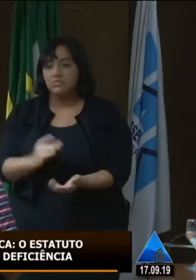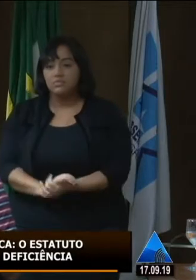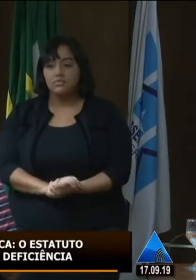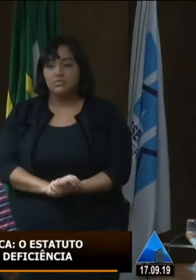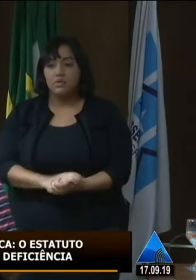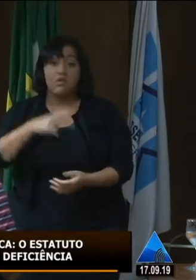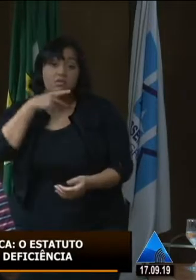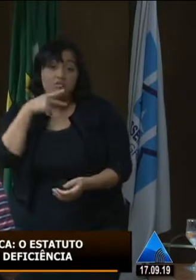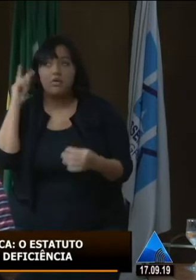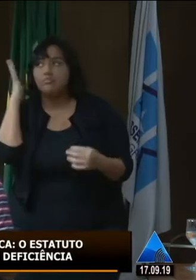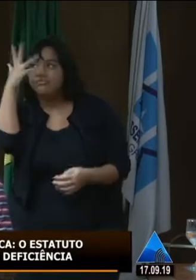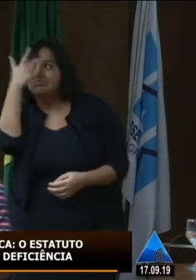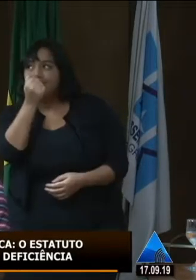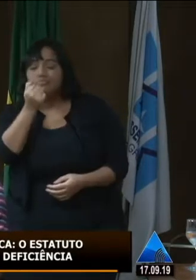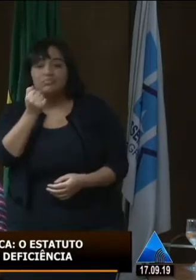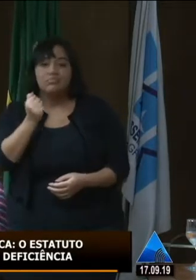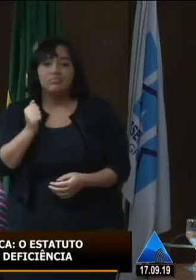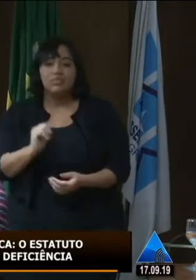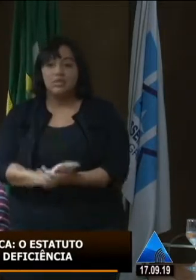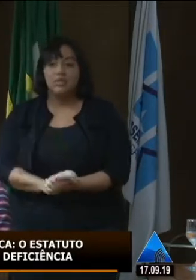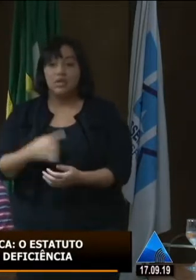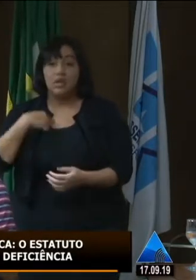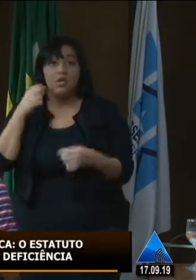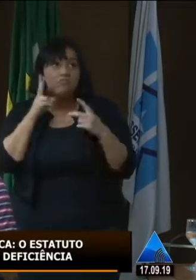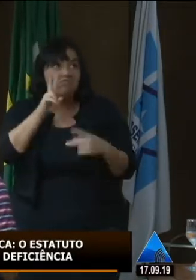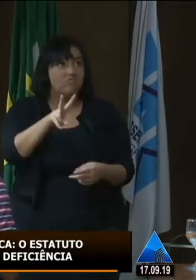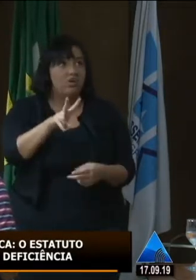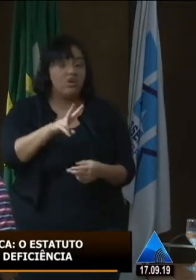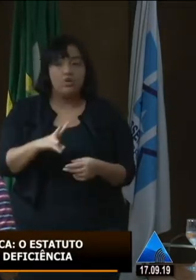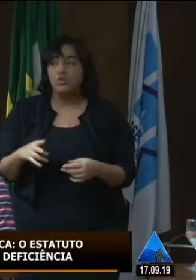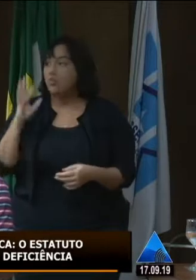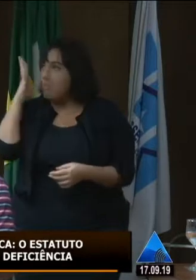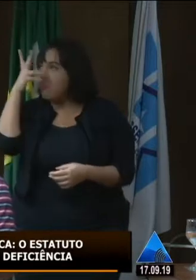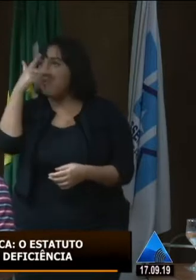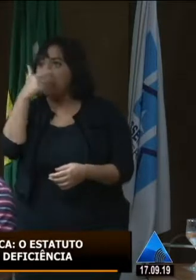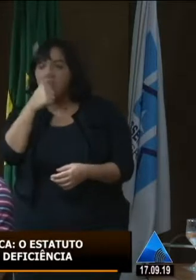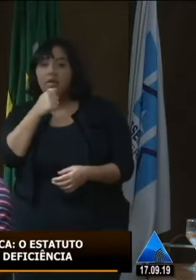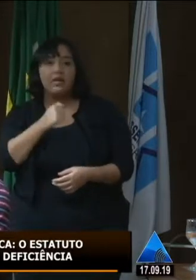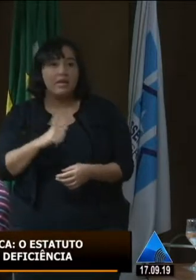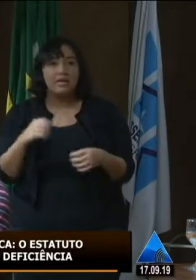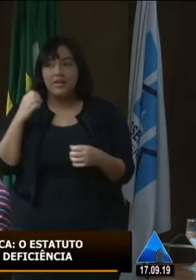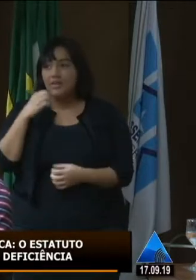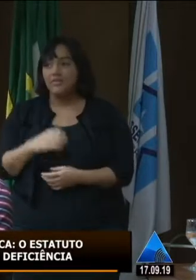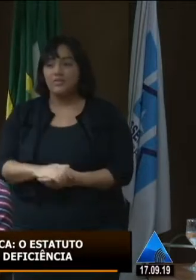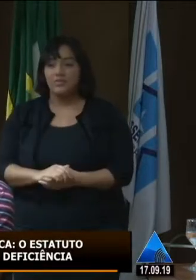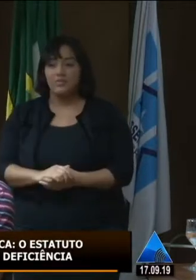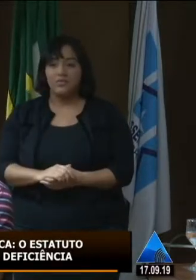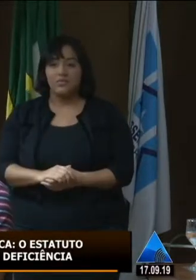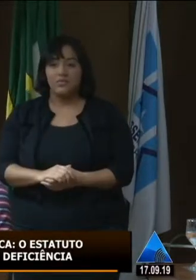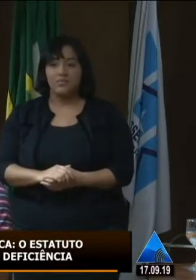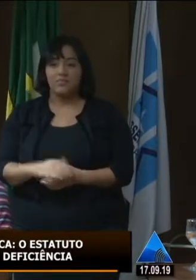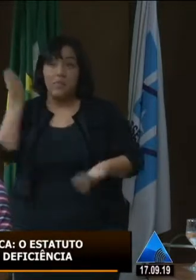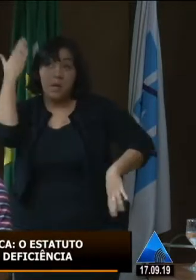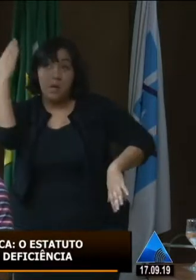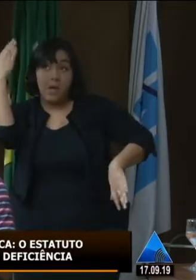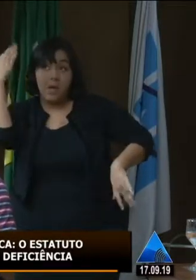Dizem que é bonito. As fotos mostram que é bastante legal. O passeio lá de bug, não sei aonde, aquela coisa que se